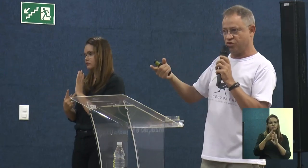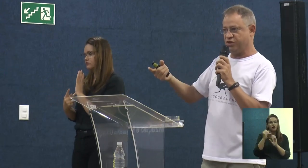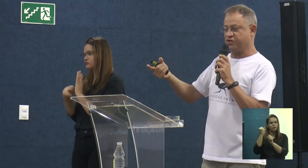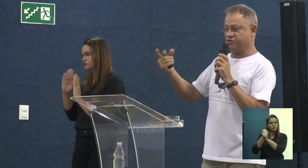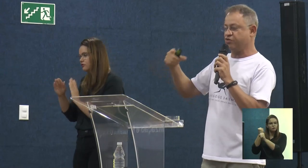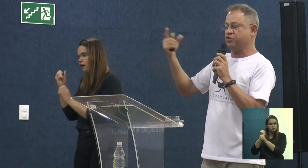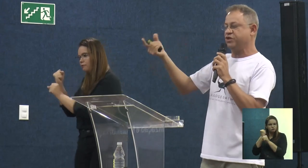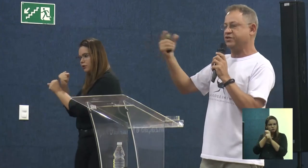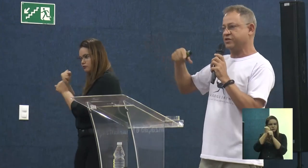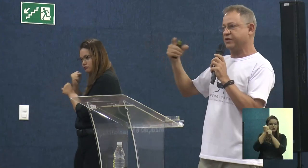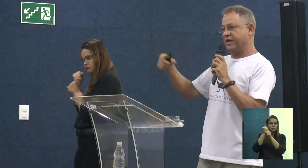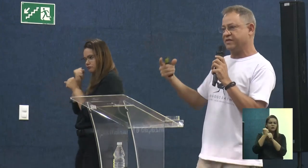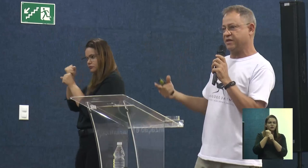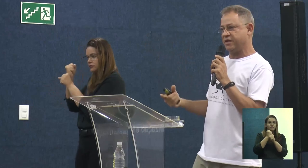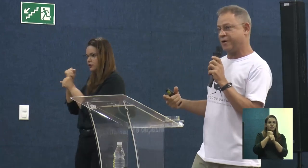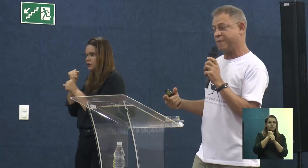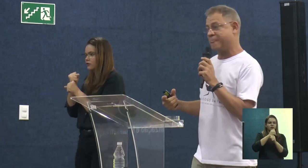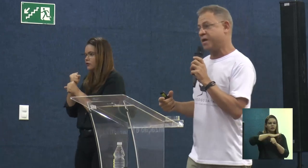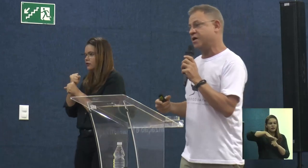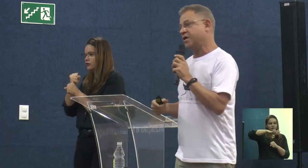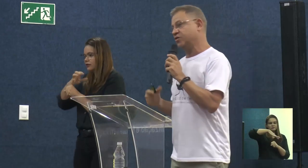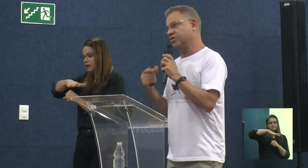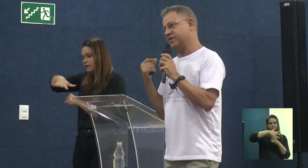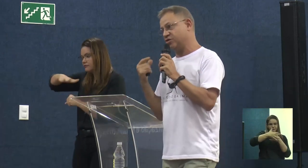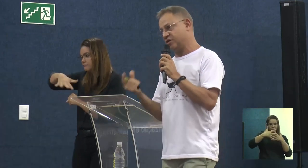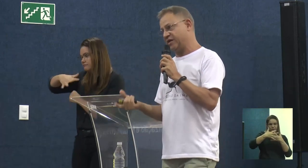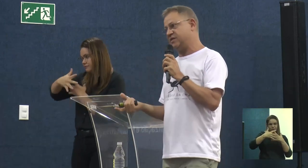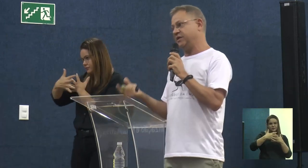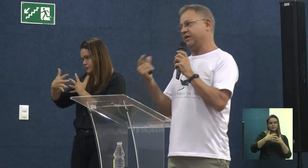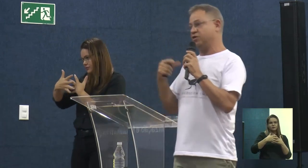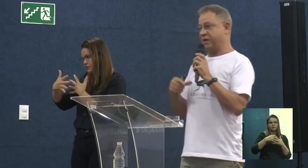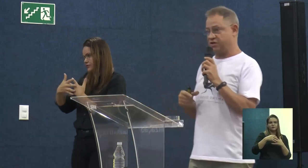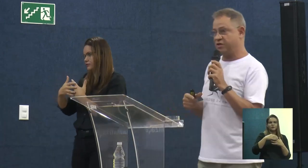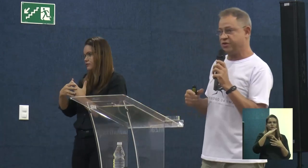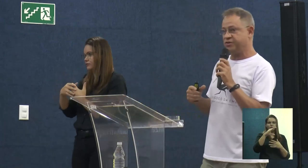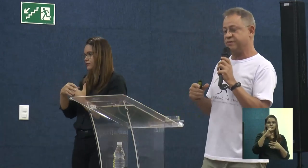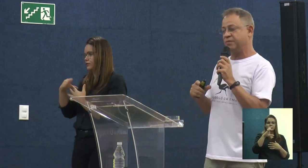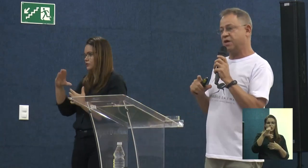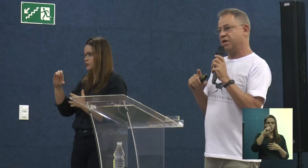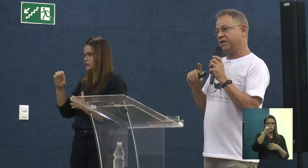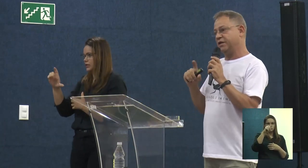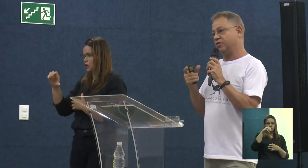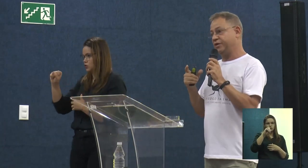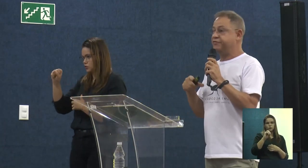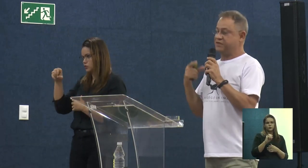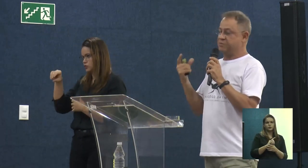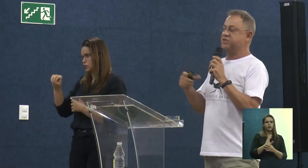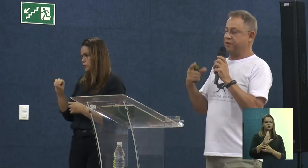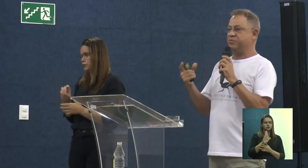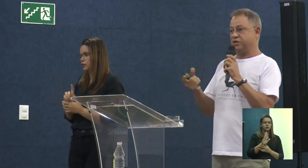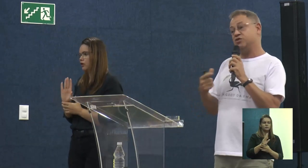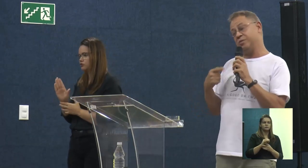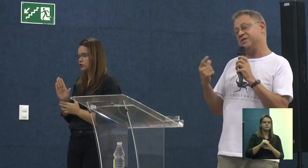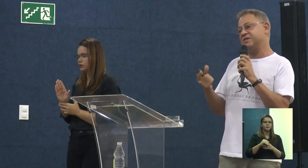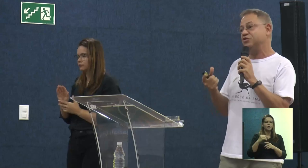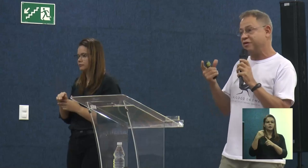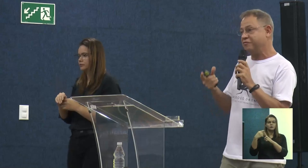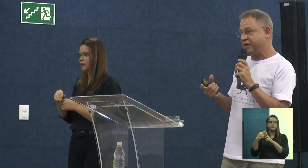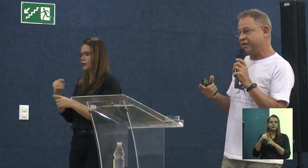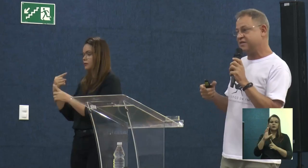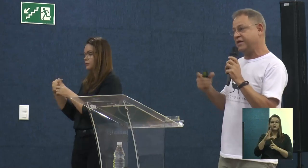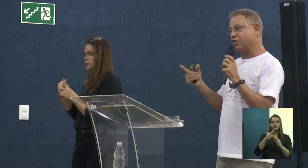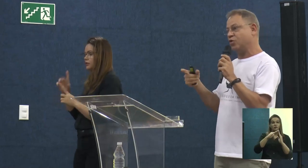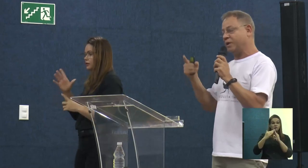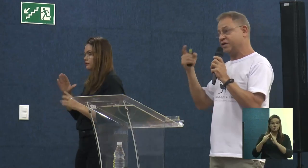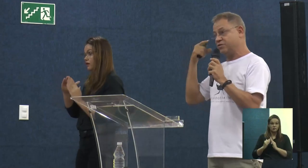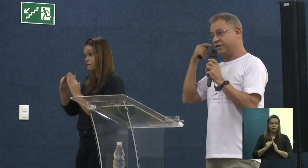dos curtiços da área central, do Celso Garcia e do Mar de Deus. Então, e fizemos também projetos de urbanização de